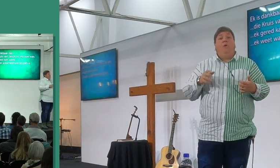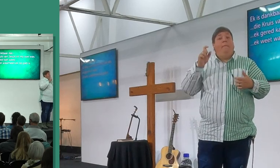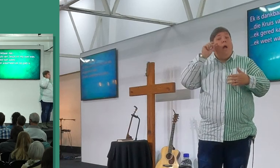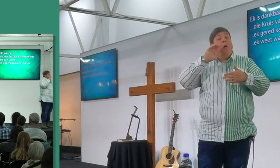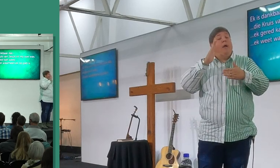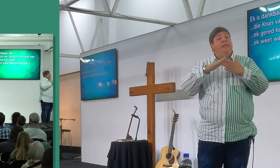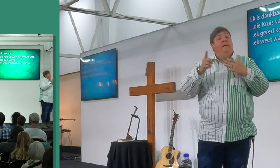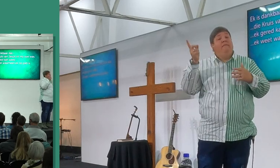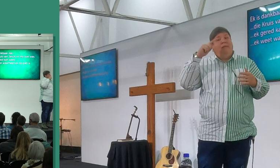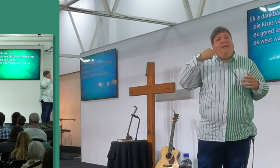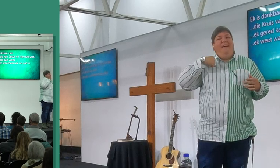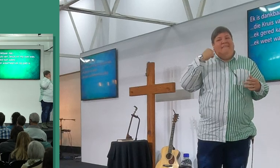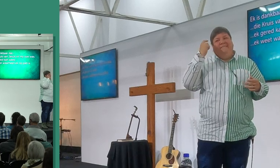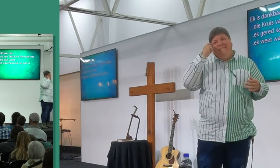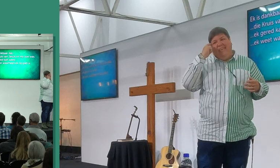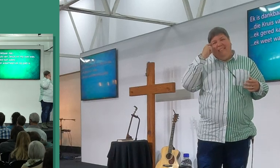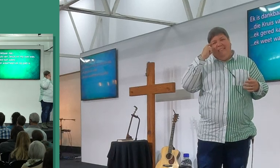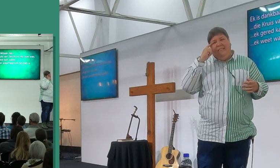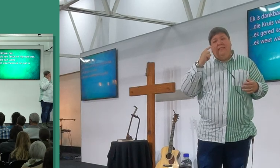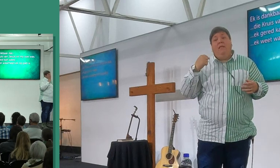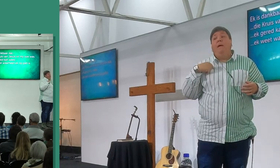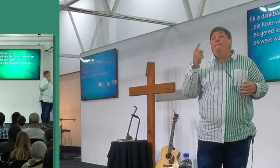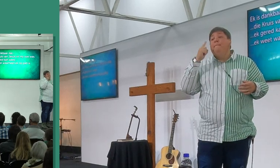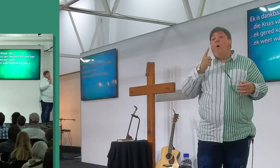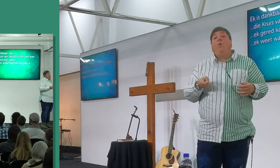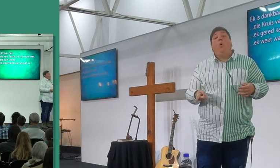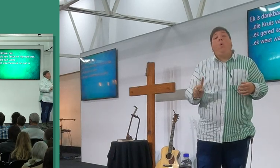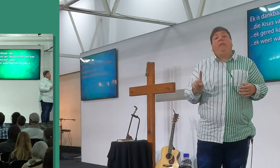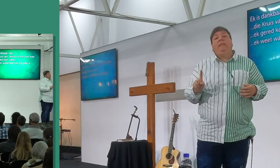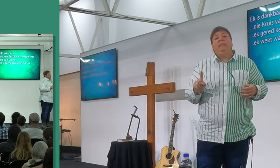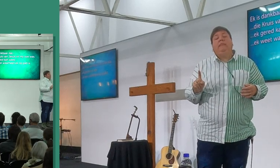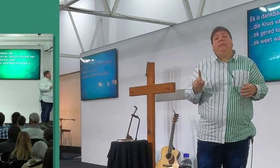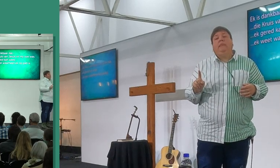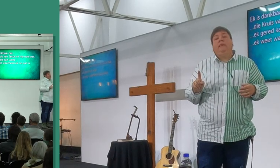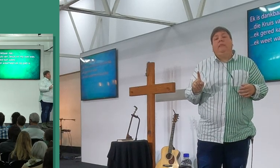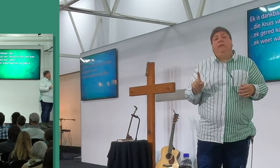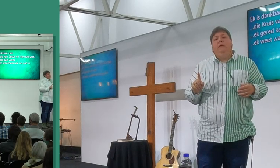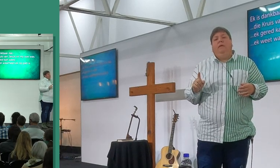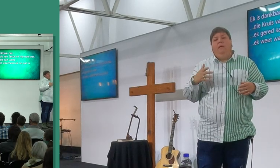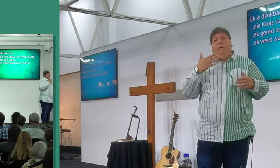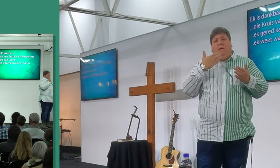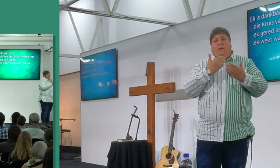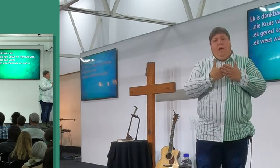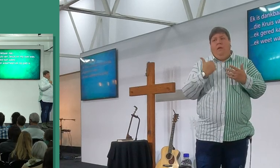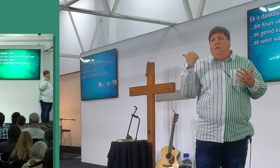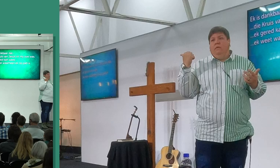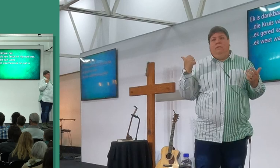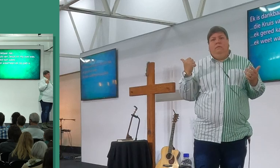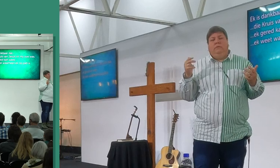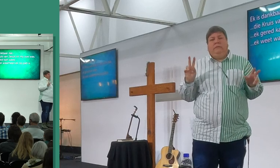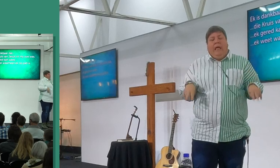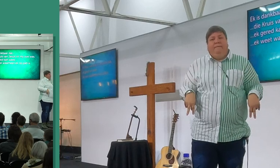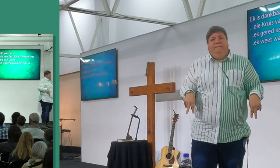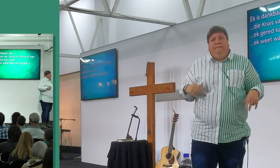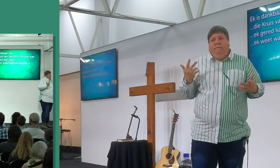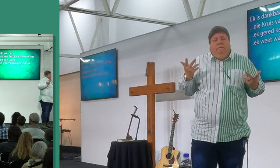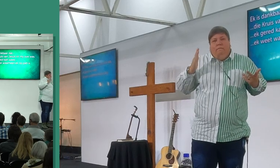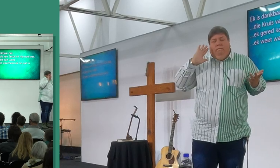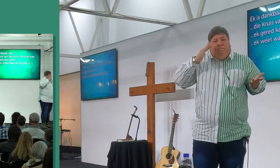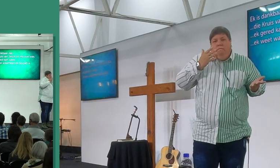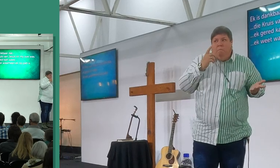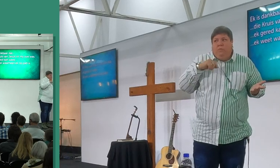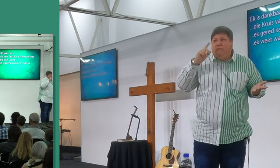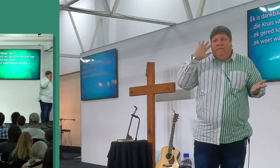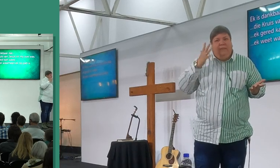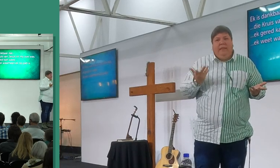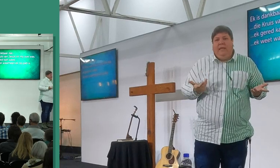van die dag weet ek, ek kan morgen oor gaan, die stof byt, is dit die rechte, etie hoel, vir die van julle